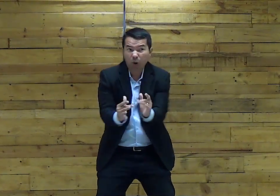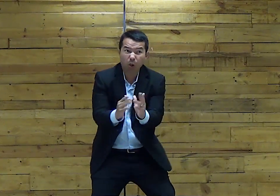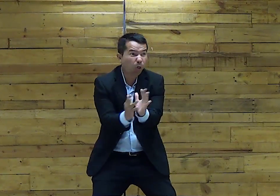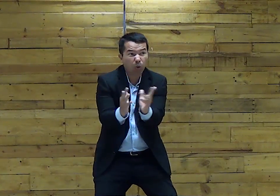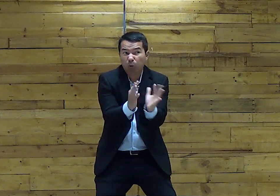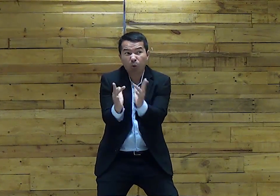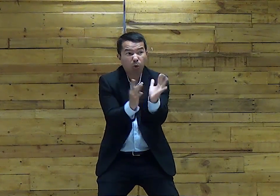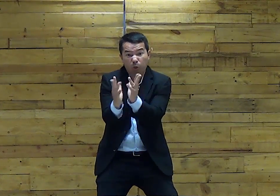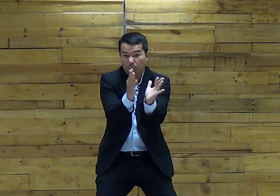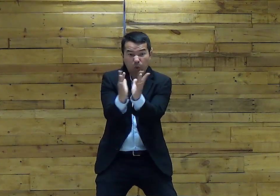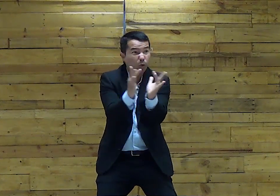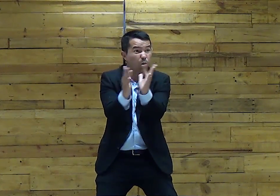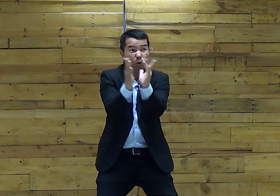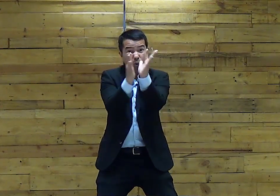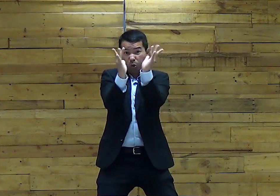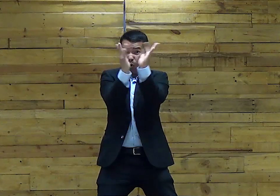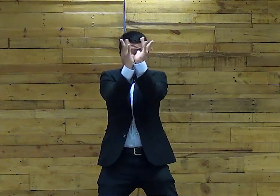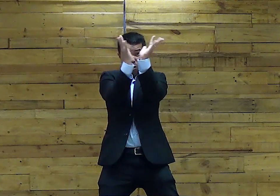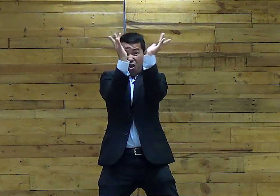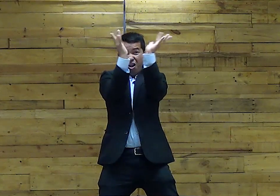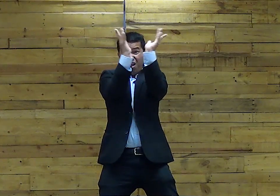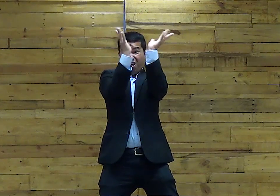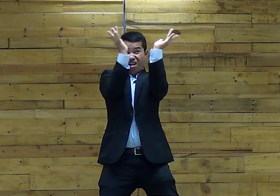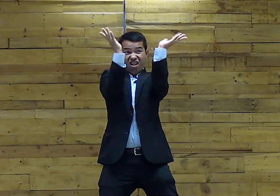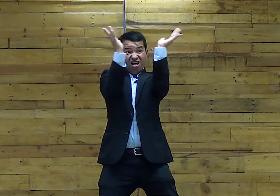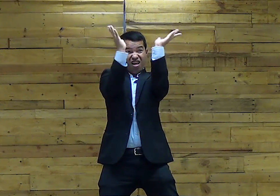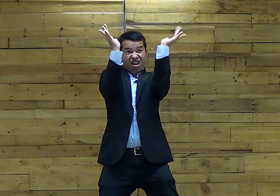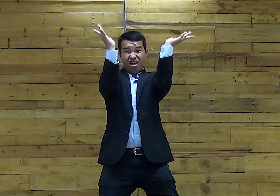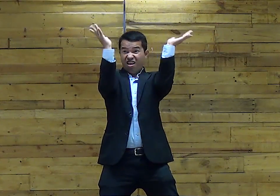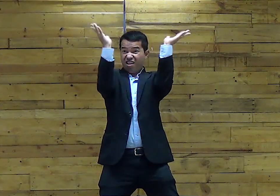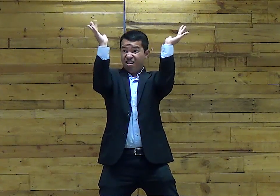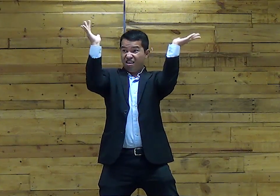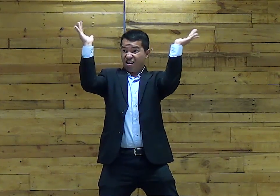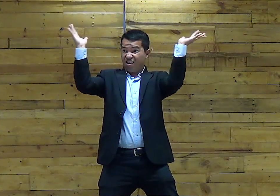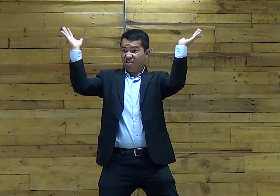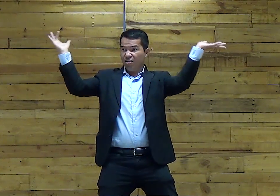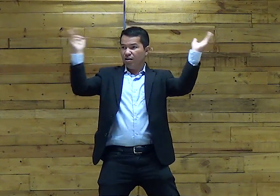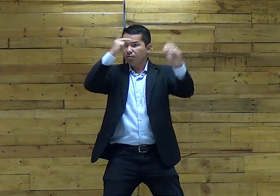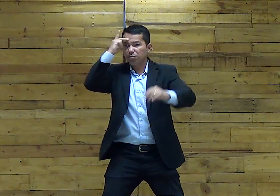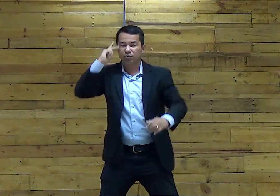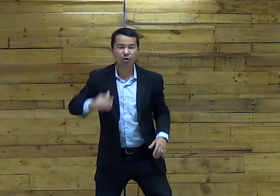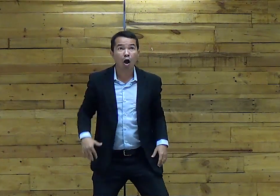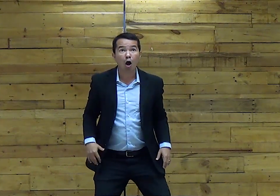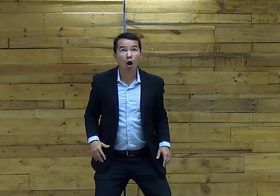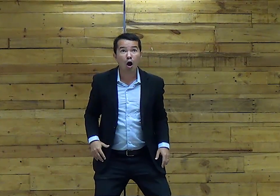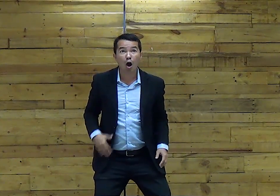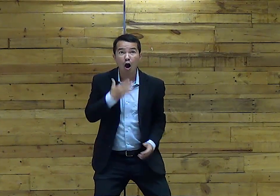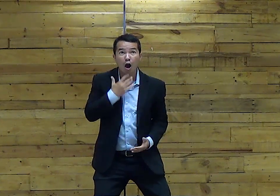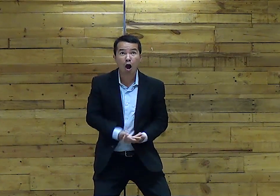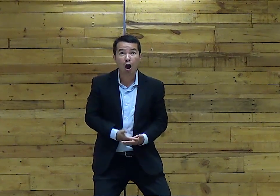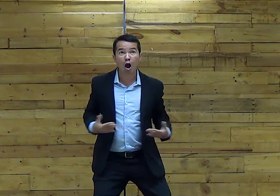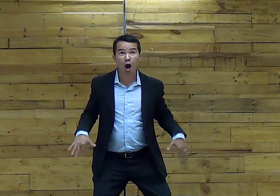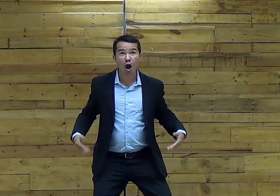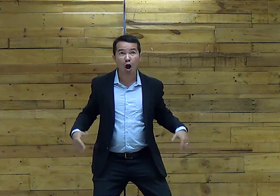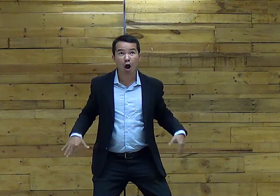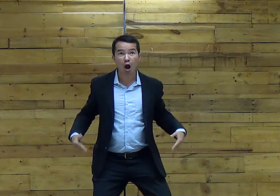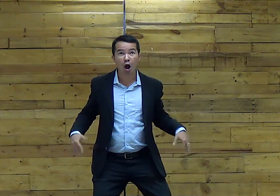Começam a se movimentar Começa a haver Alguma coisa diferente Acontecendo ali E as águas Se abrem